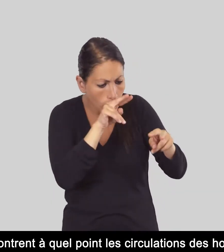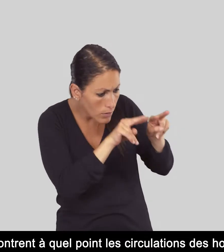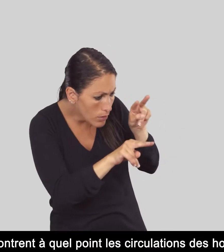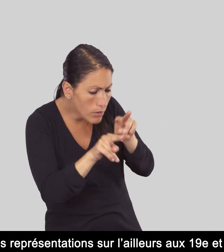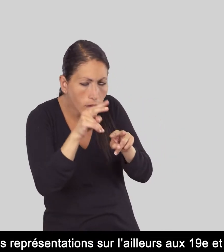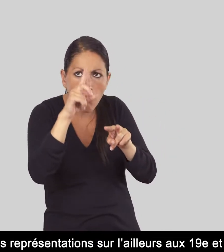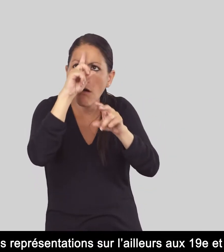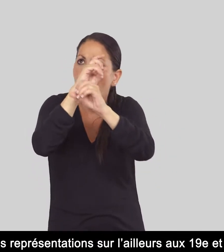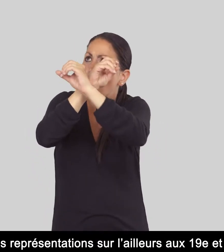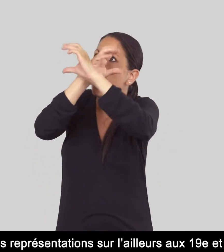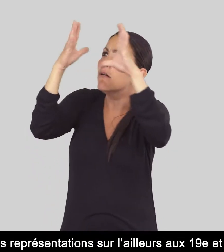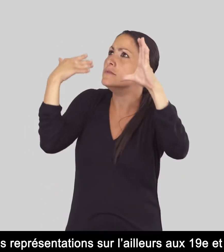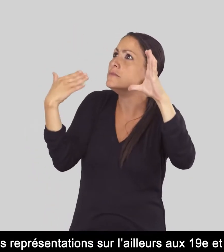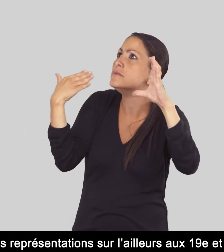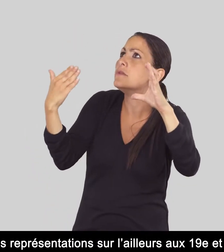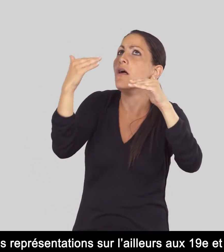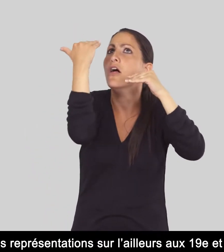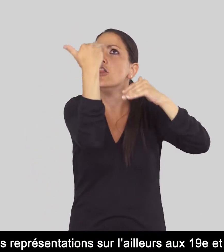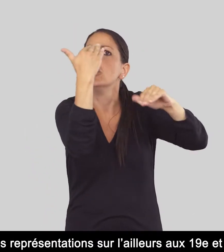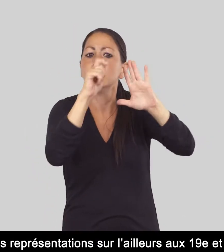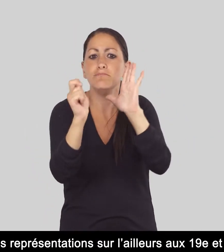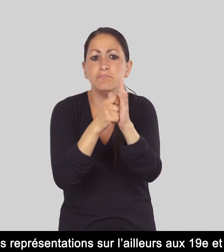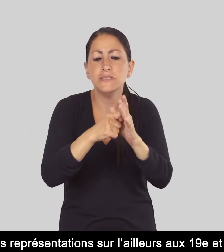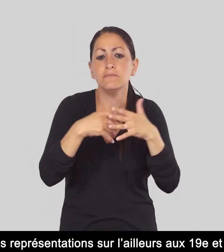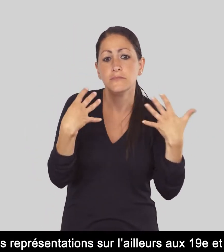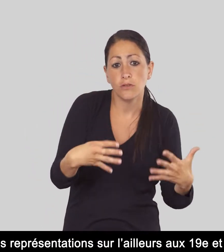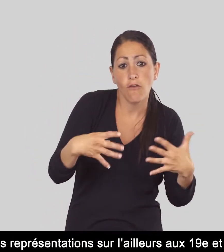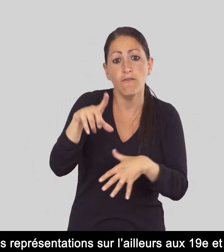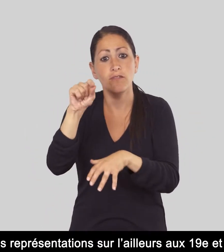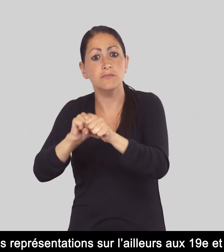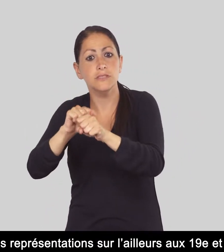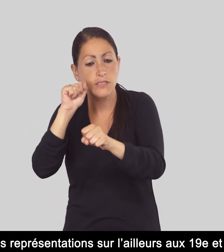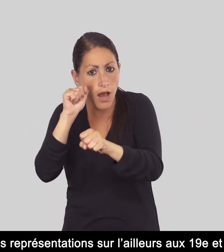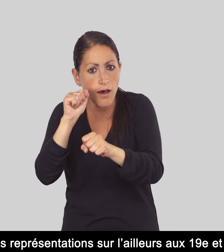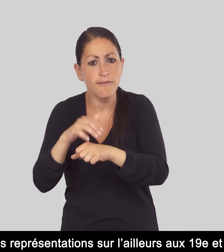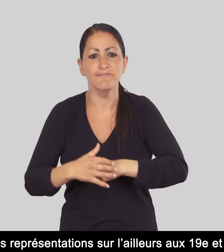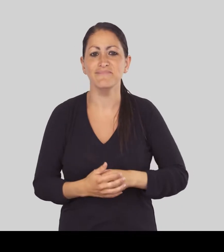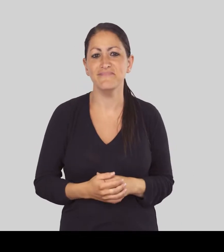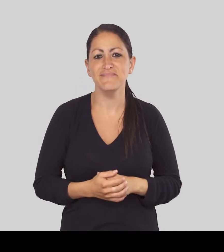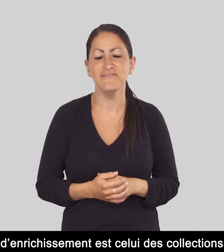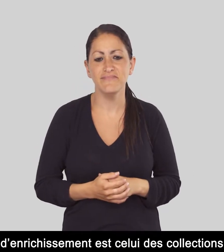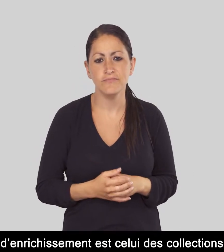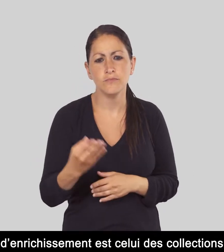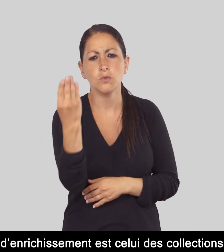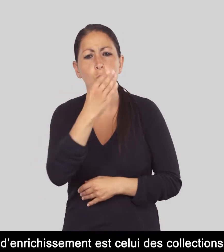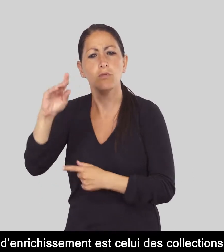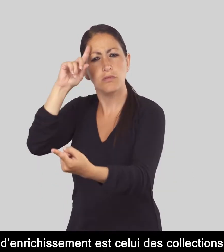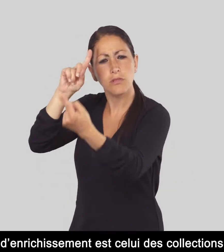hommes ont nourri les représentations sur l'ailleurs au XIXe et XXe siècle. Un autre axe d